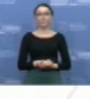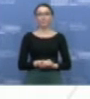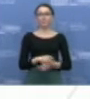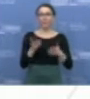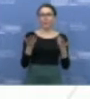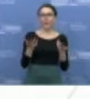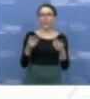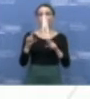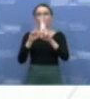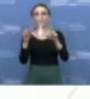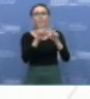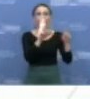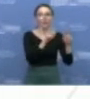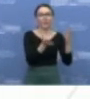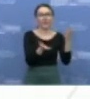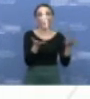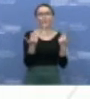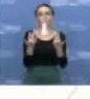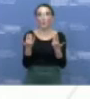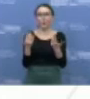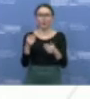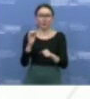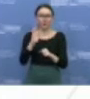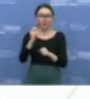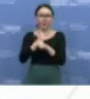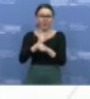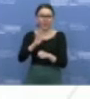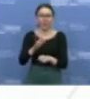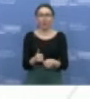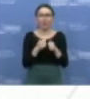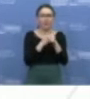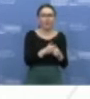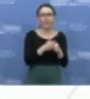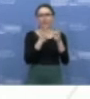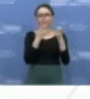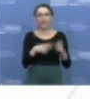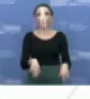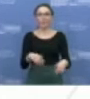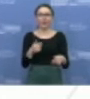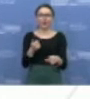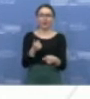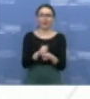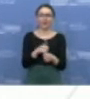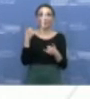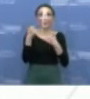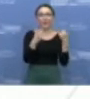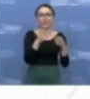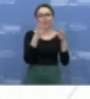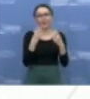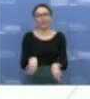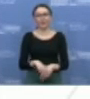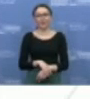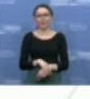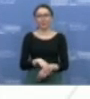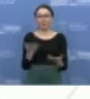aplengvins darbą institucijams, nebireikės skambinti, nebireikės sekti, tai padės